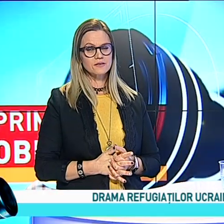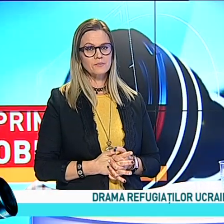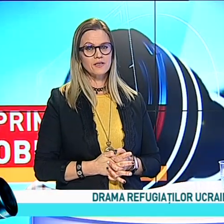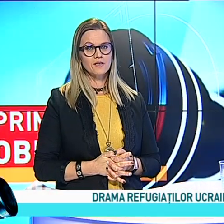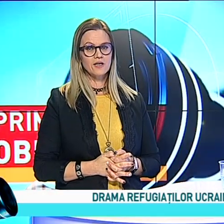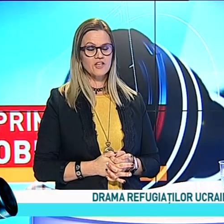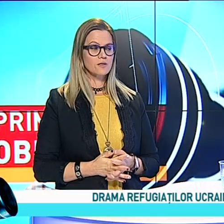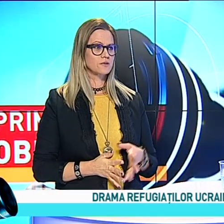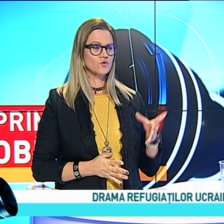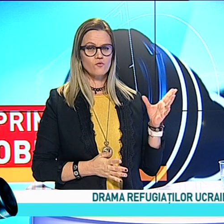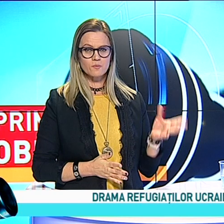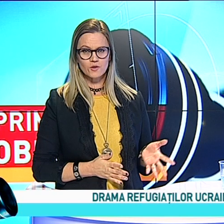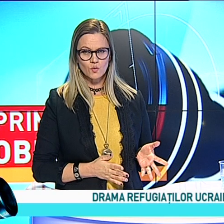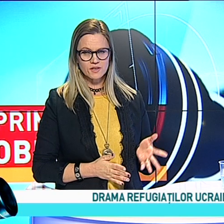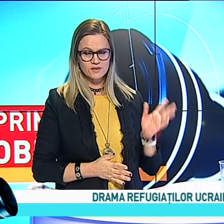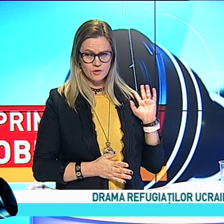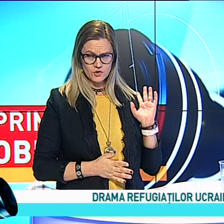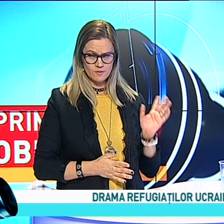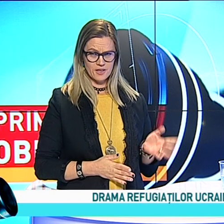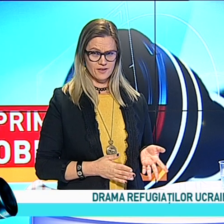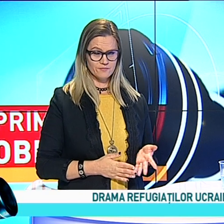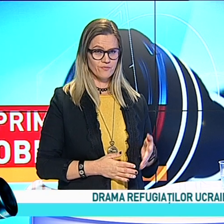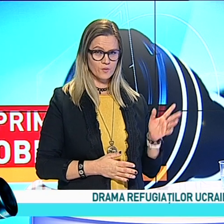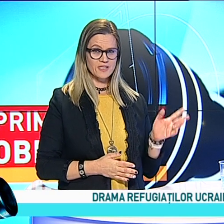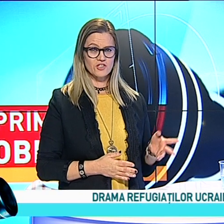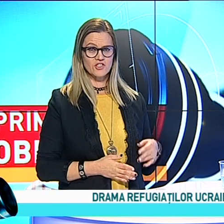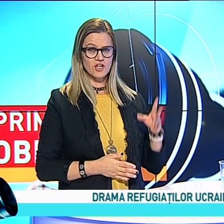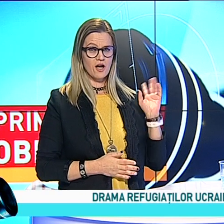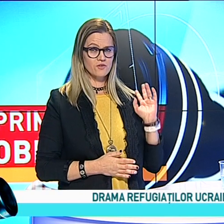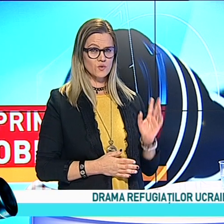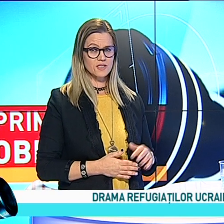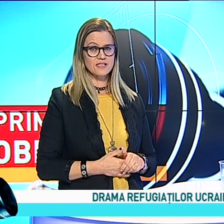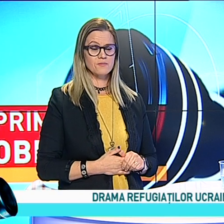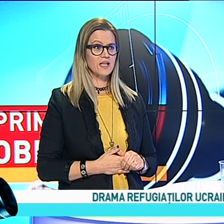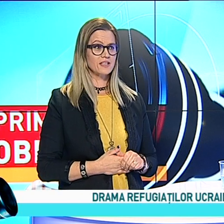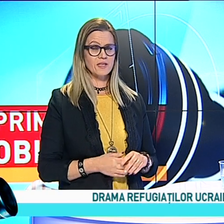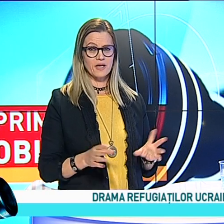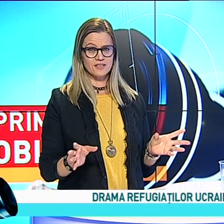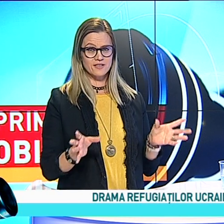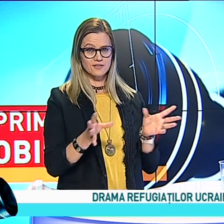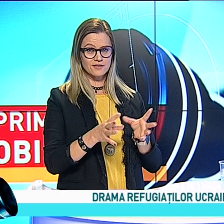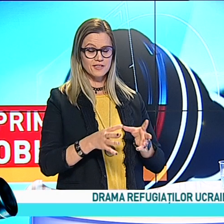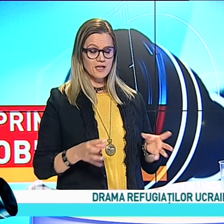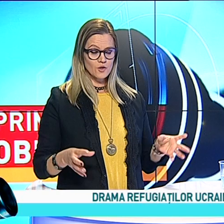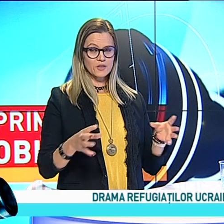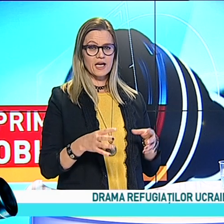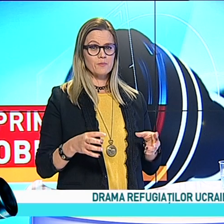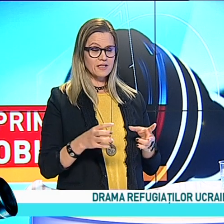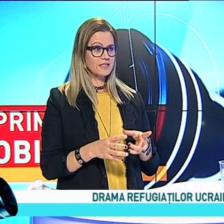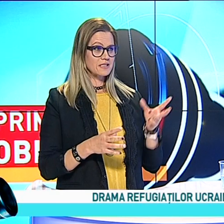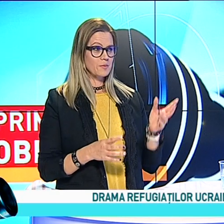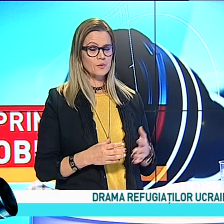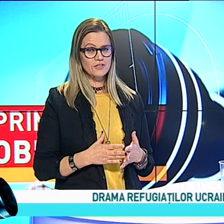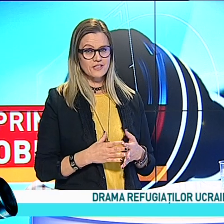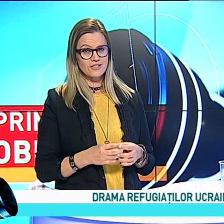se mai întâmplă Aștept Nu știu A fost patru runde De negocieri Parcă Urmează a cincea Am văzut că sunt semnale Că ei practic sunt Runde care